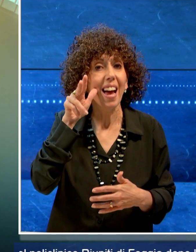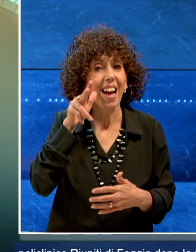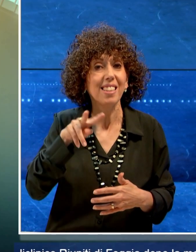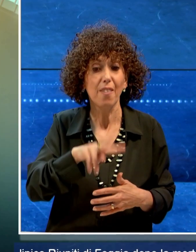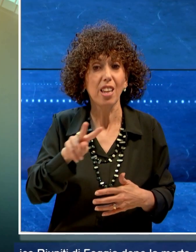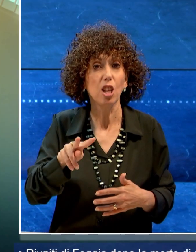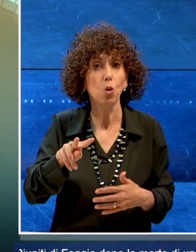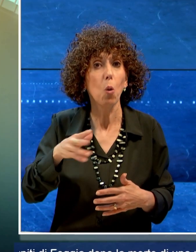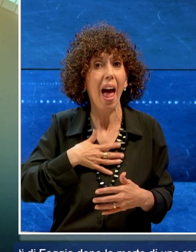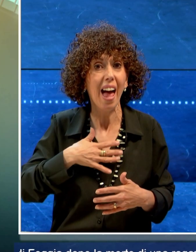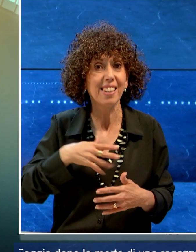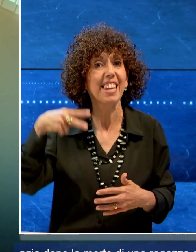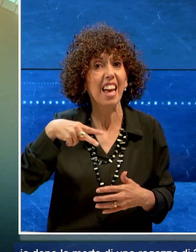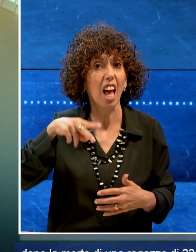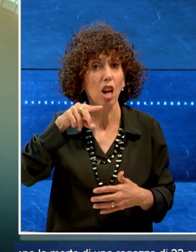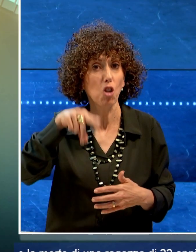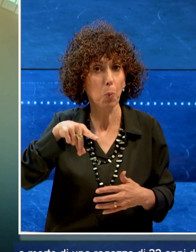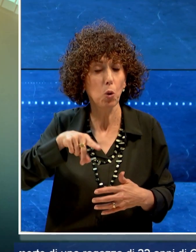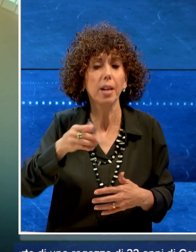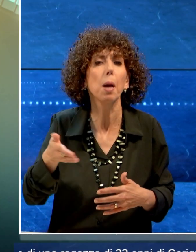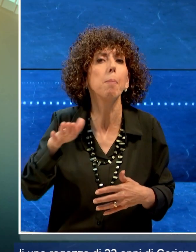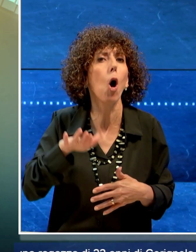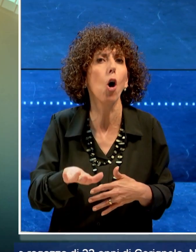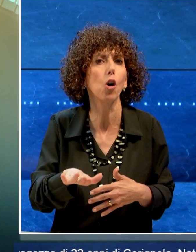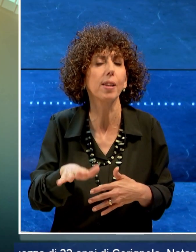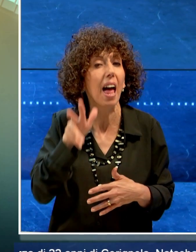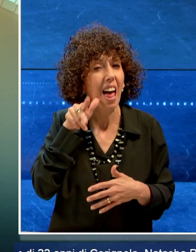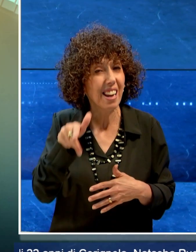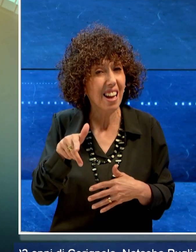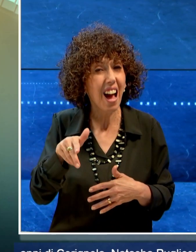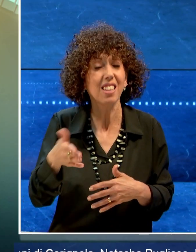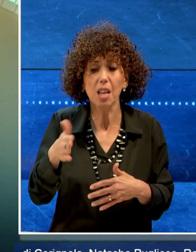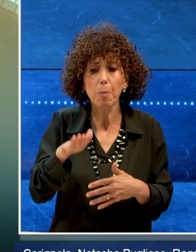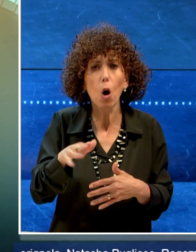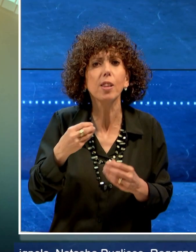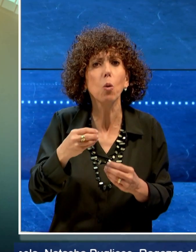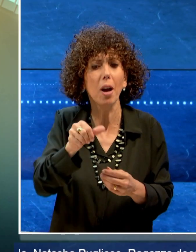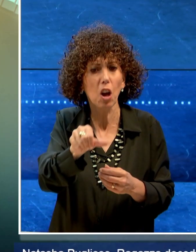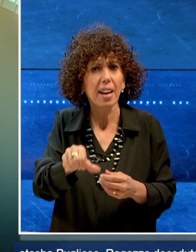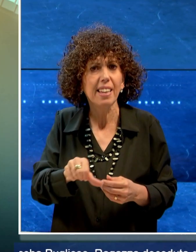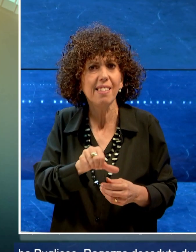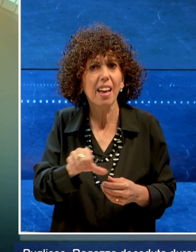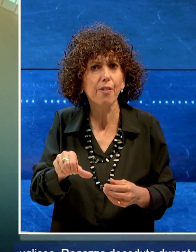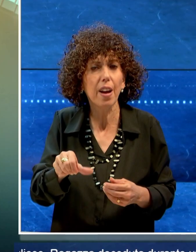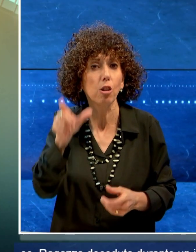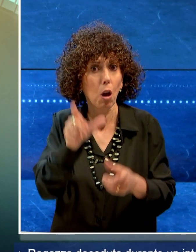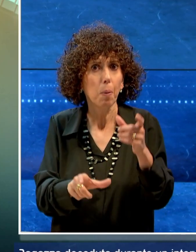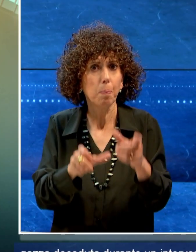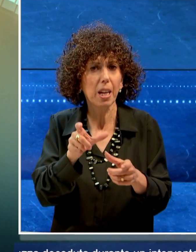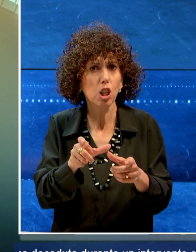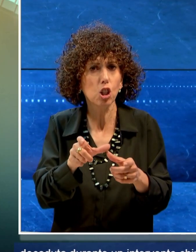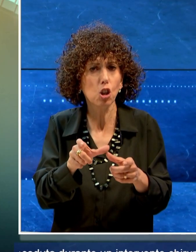Natascia Pugliese. La ragazza era deceduta durante un intervento chirurgico. Le persone